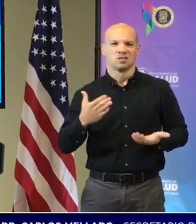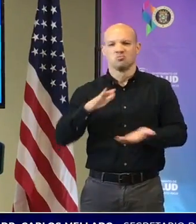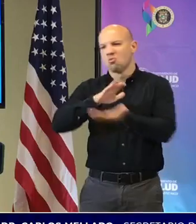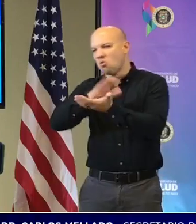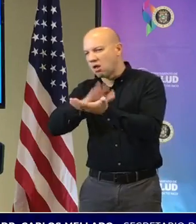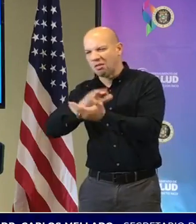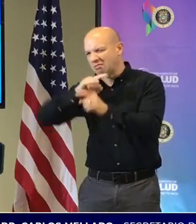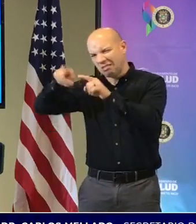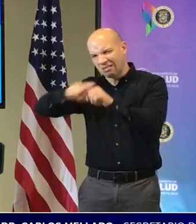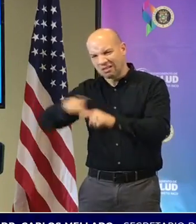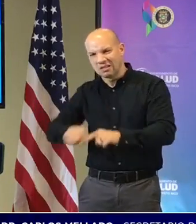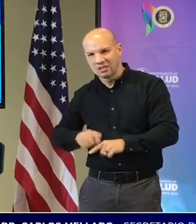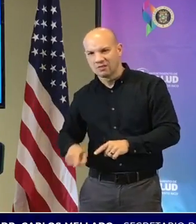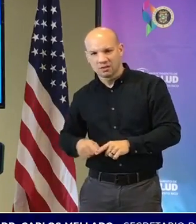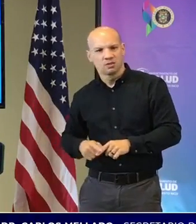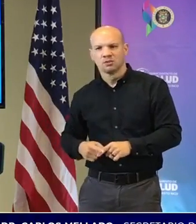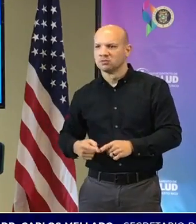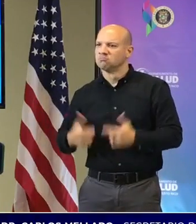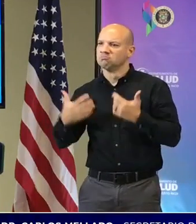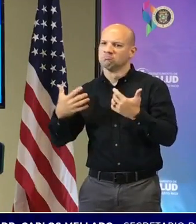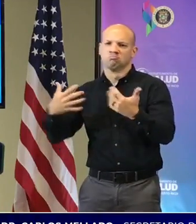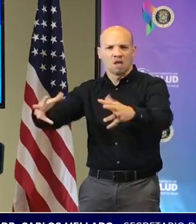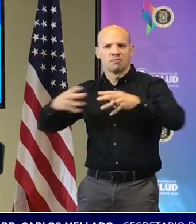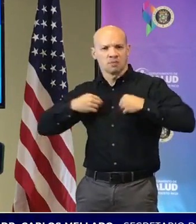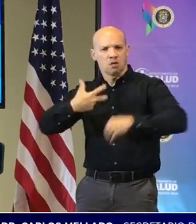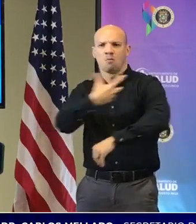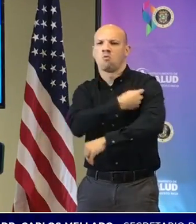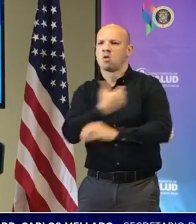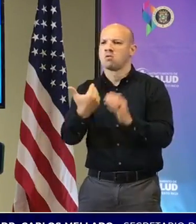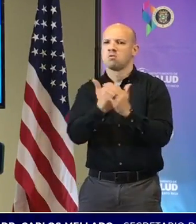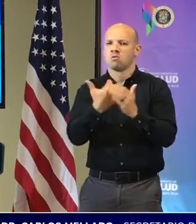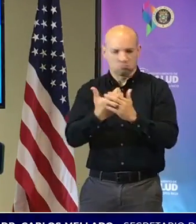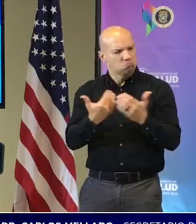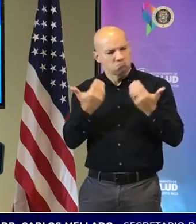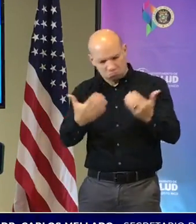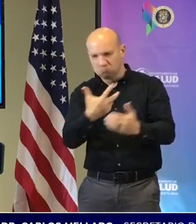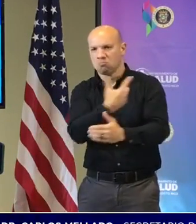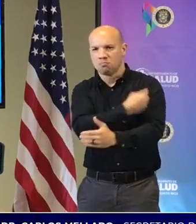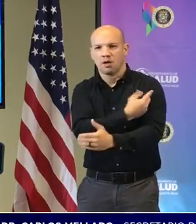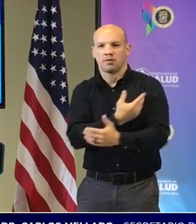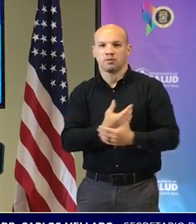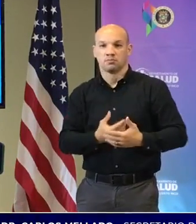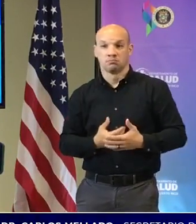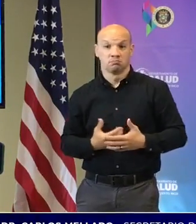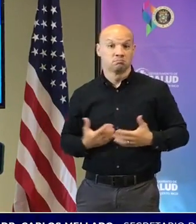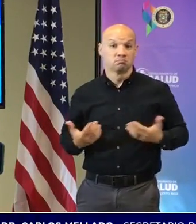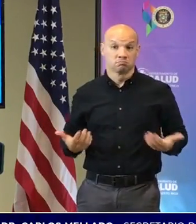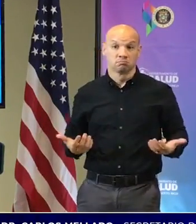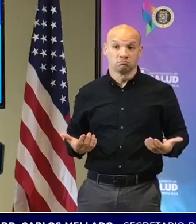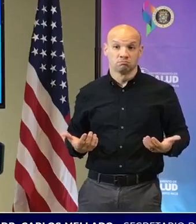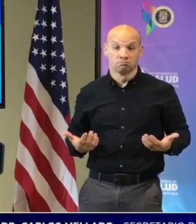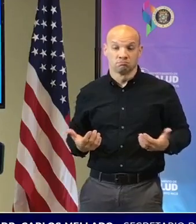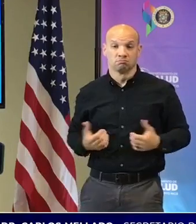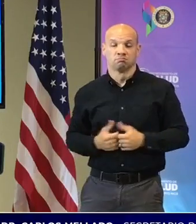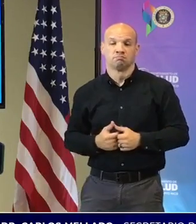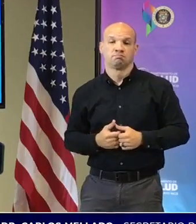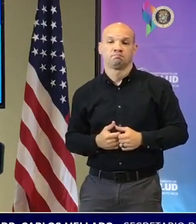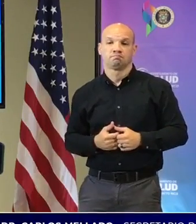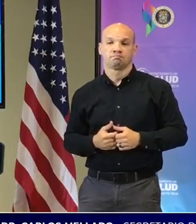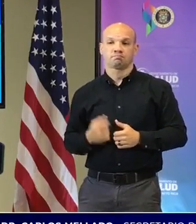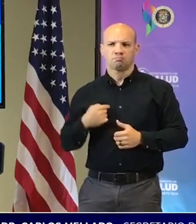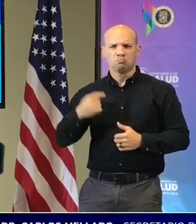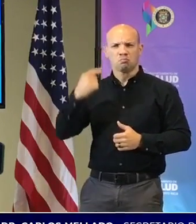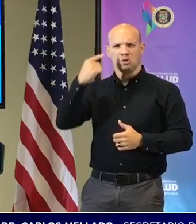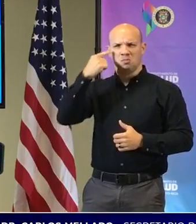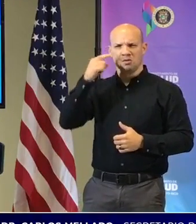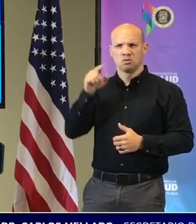vacunado y por la respuesta que ha tenido la ciudadanía en cuanto a esto simplemente por la no politización del proceso yo creo que esos han